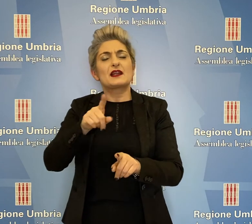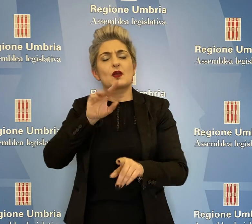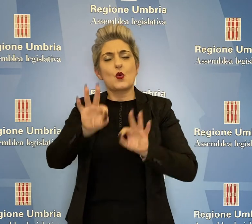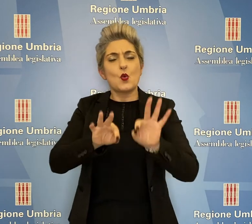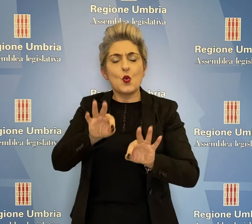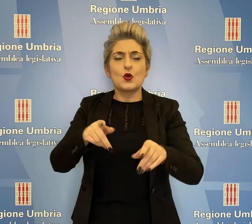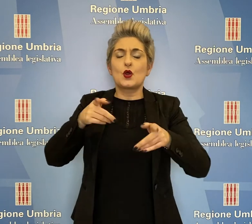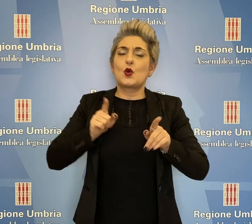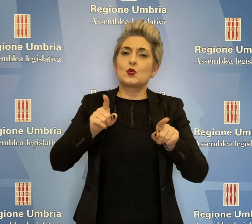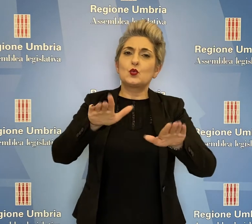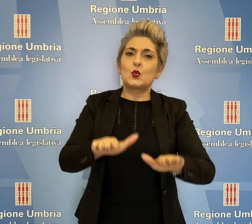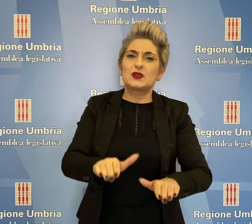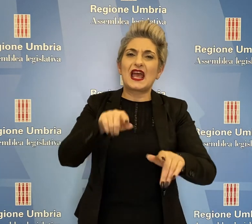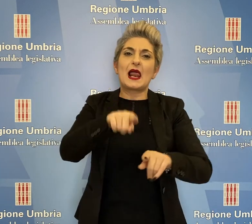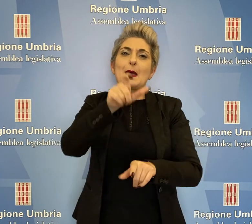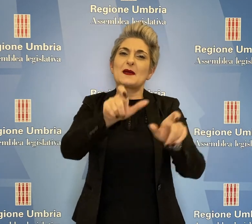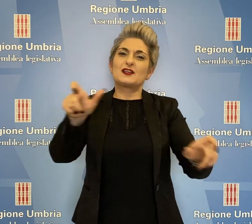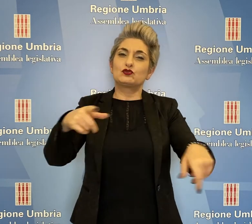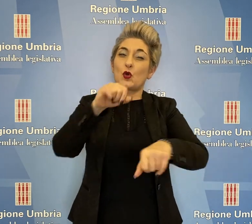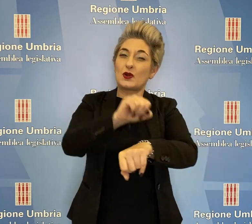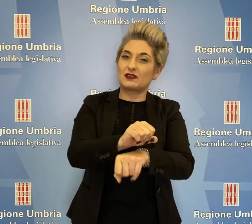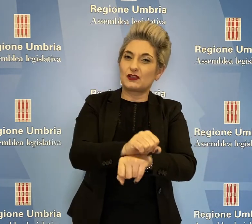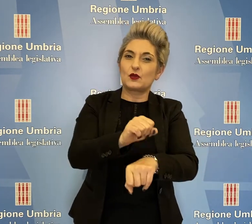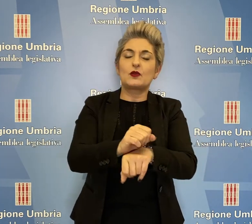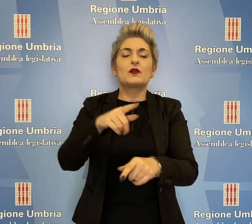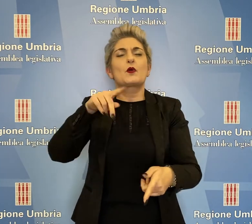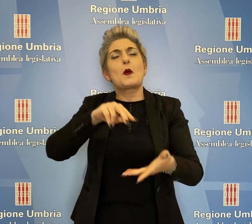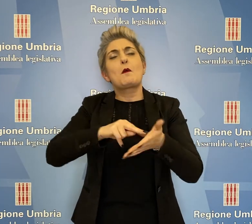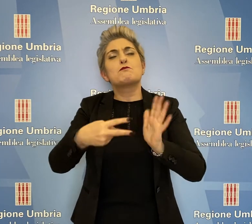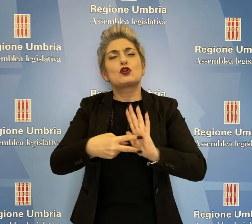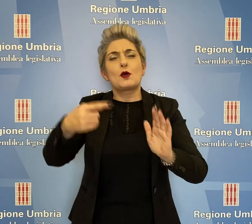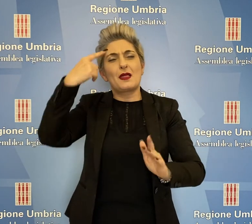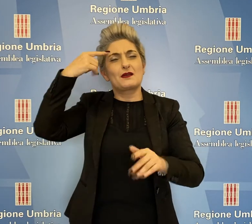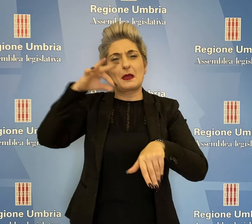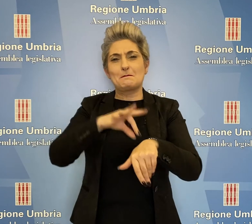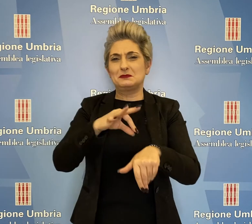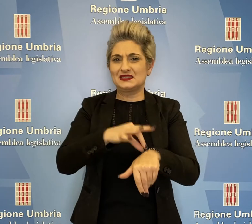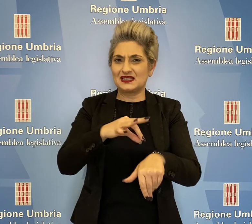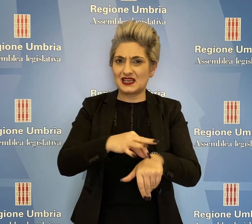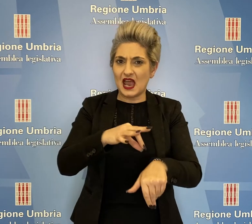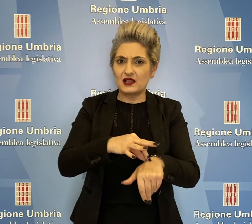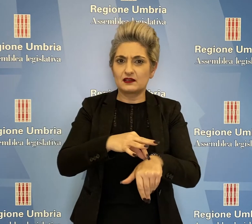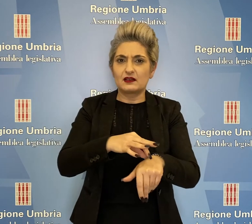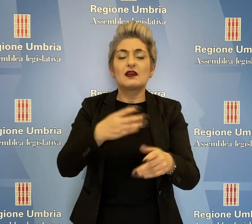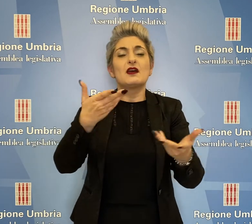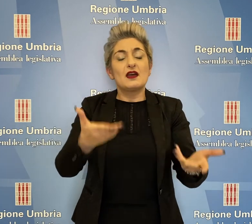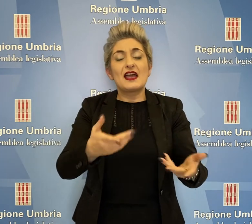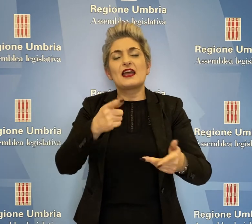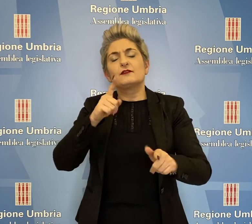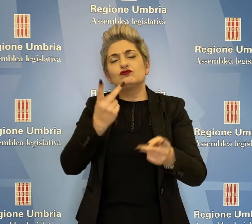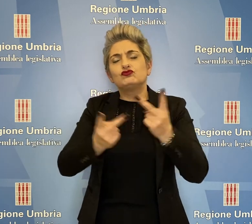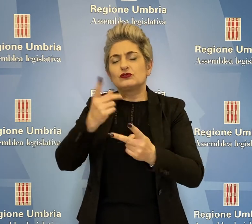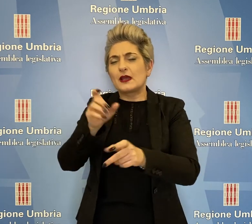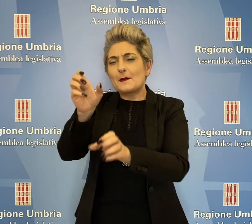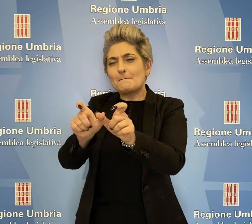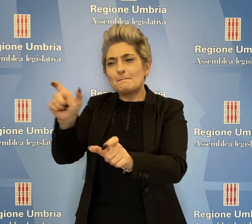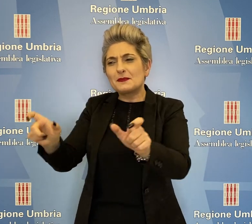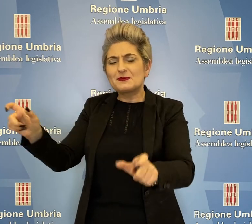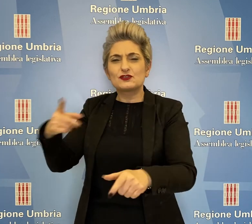la cura e la tutela della salute delle persone detenute affette da problematiche di natura psichiatrica e agevolare il